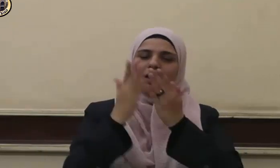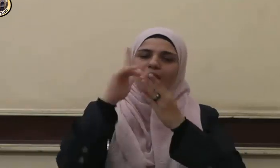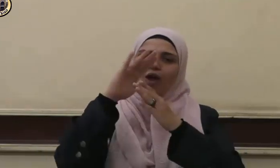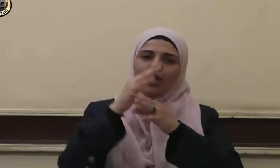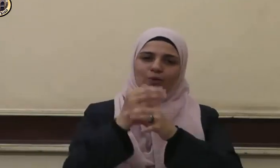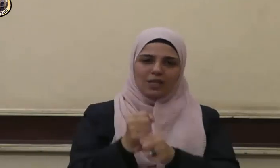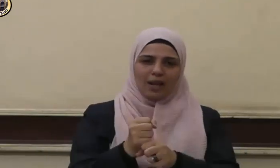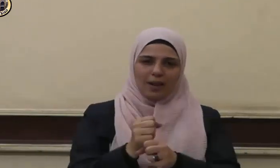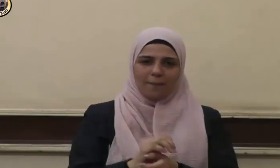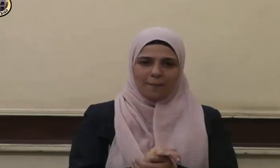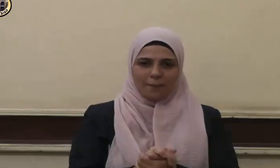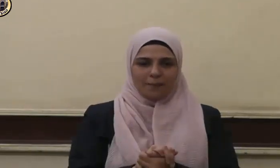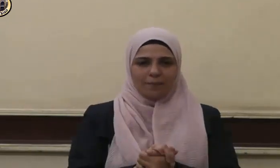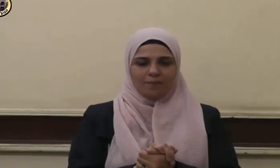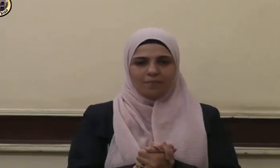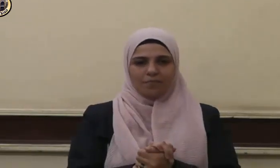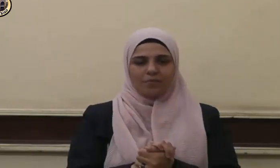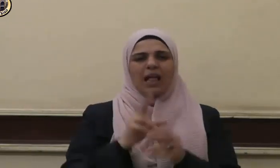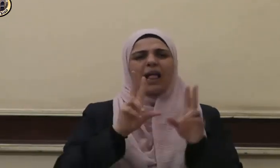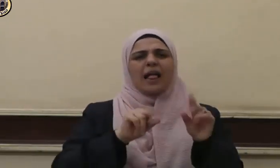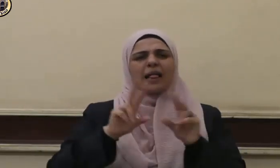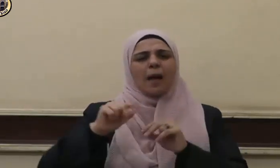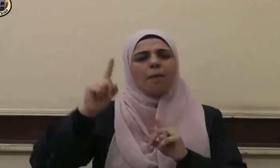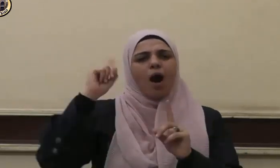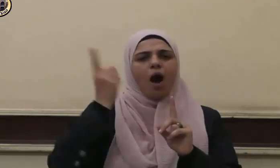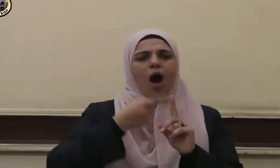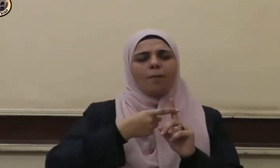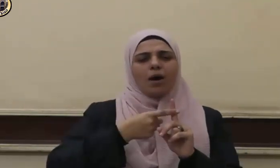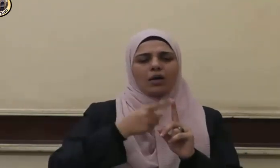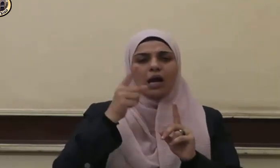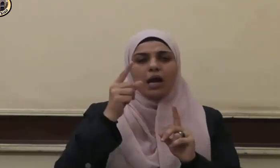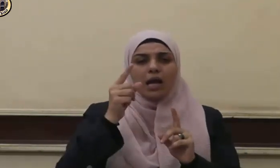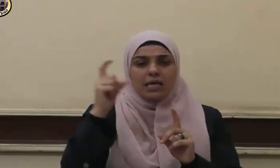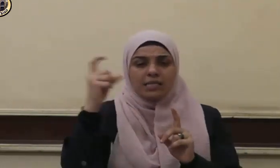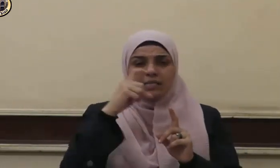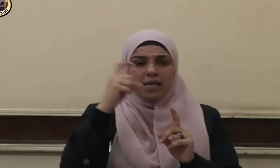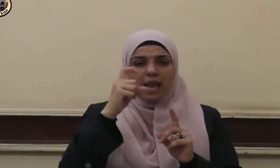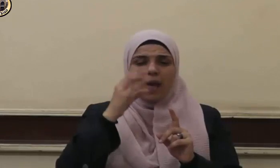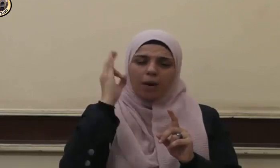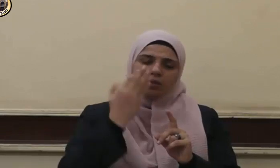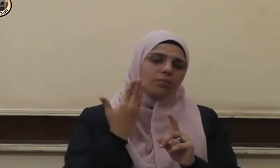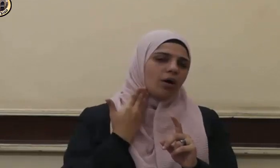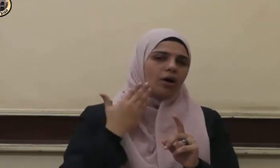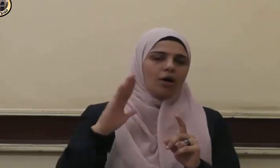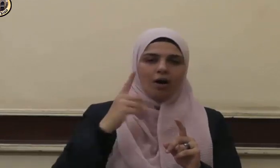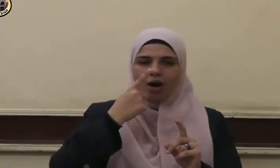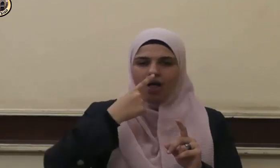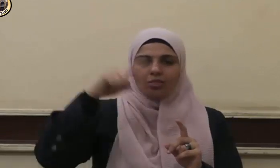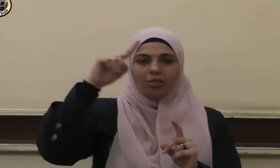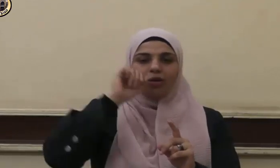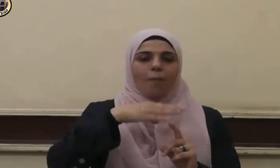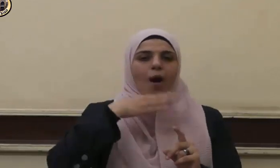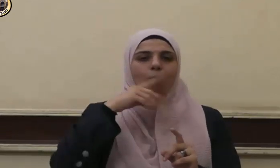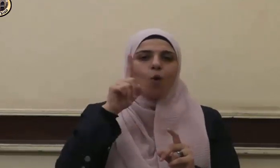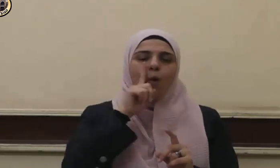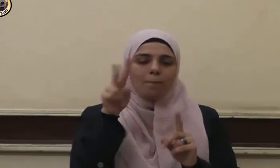عليه وسلم كما أمرنا الإسلام بتوقير الوالدين وعدم